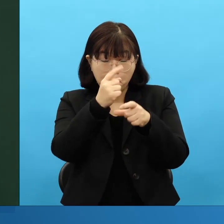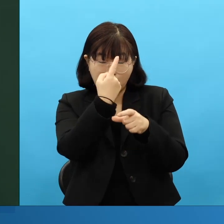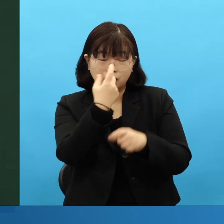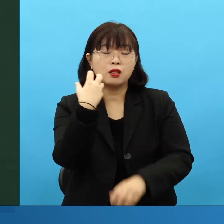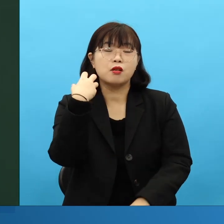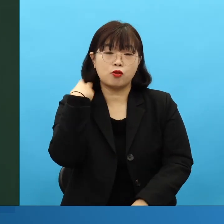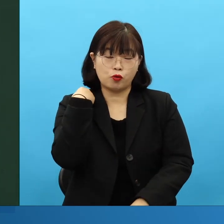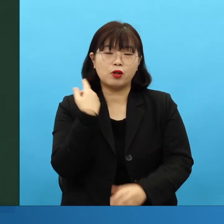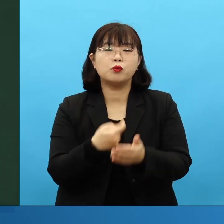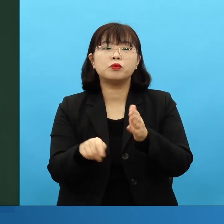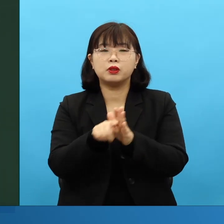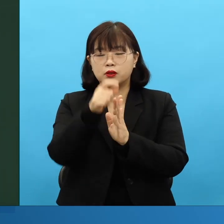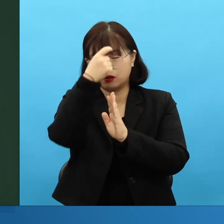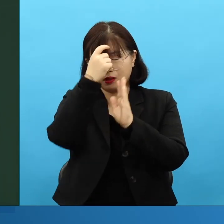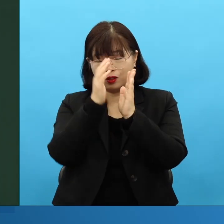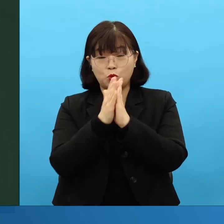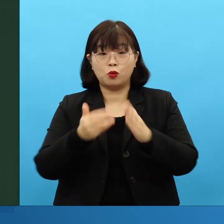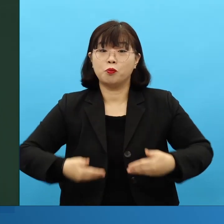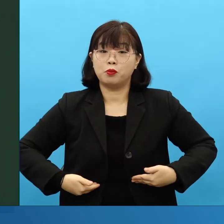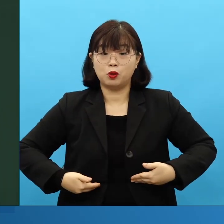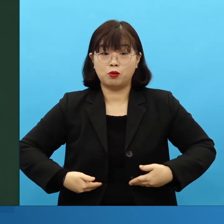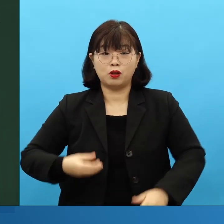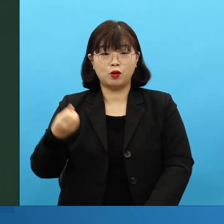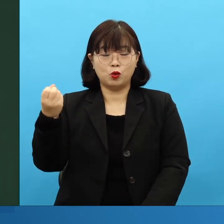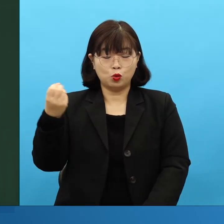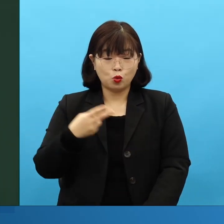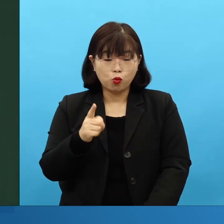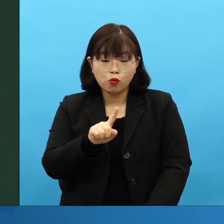그리고, 어떻게 가야 된다? 여정까지 다 알렸다니까요.